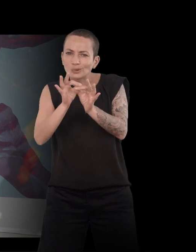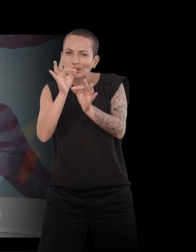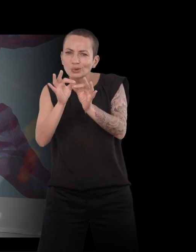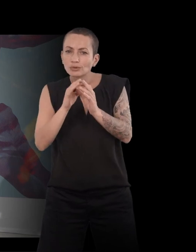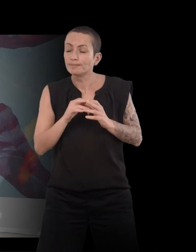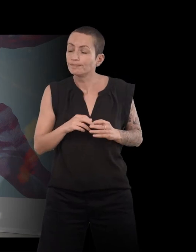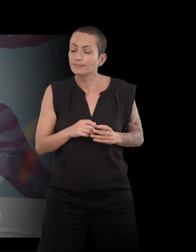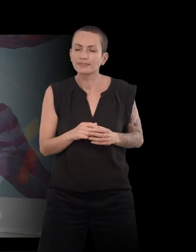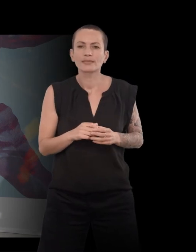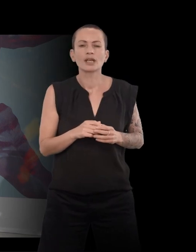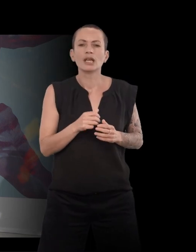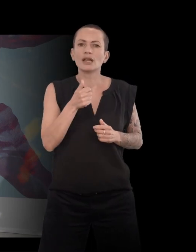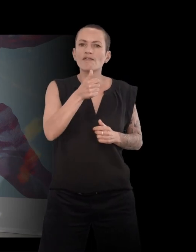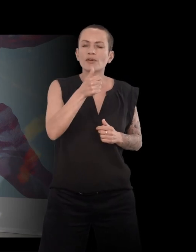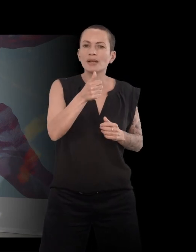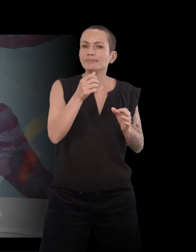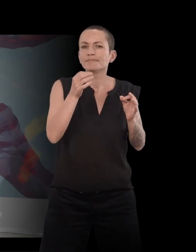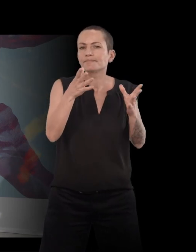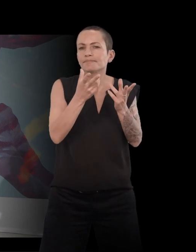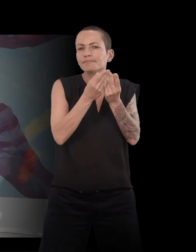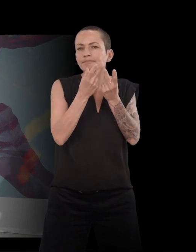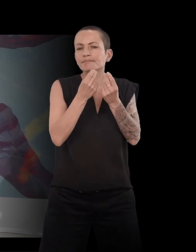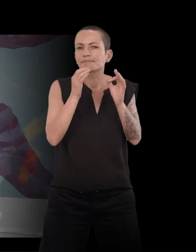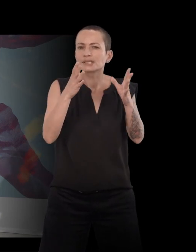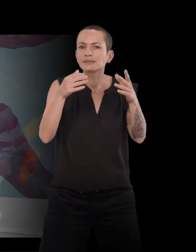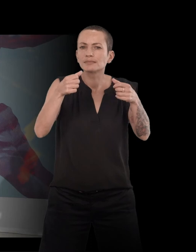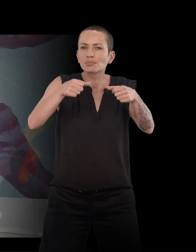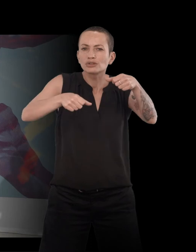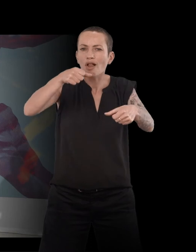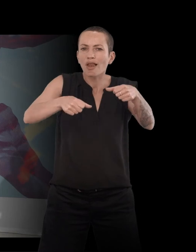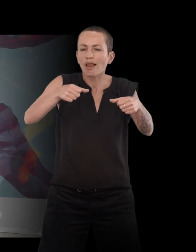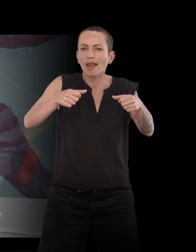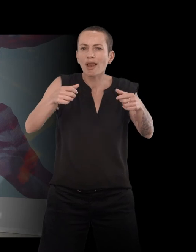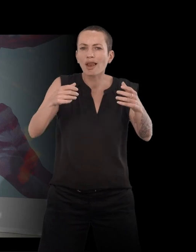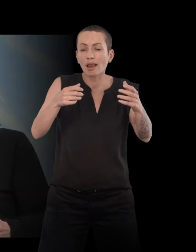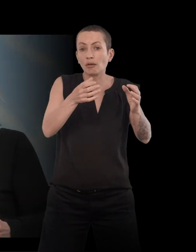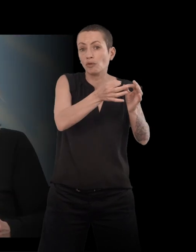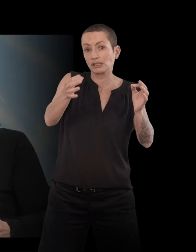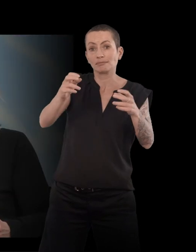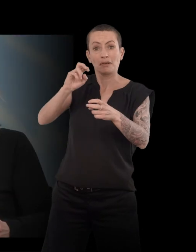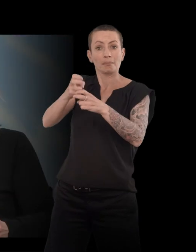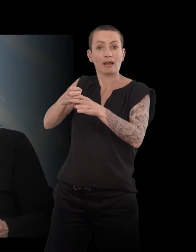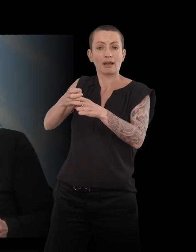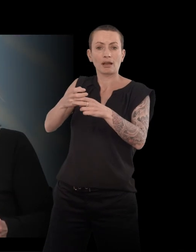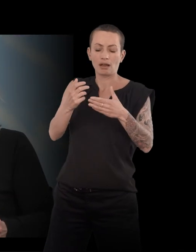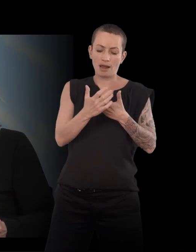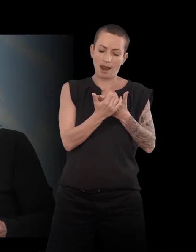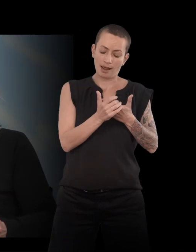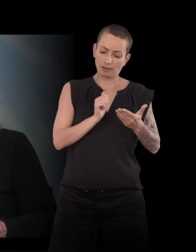Et vous parlez même de puzzle, vous dites à Pierre Dumayet, « La lettre que je t'écris ressemble de plus en plus à la